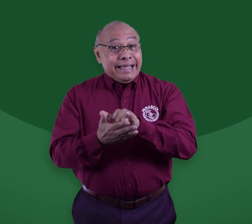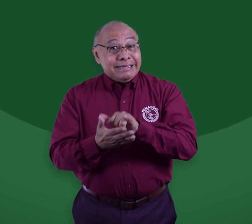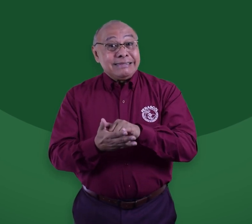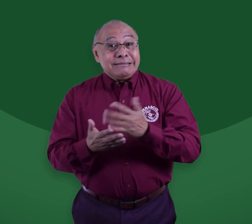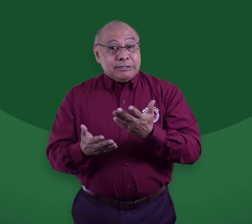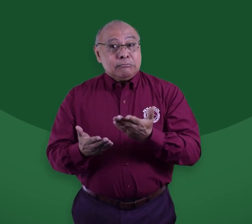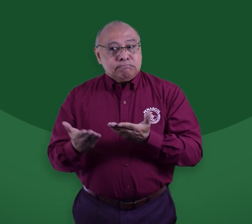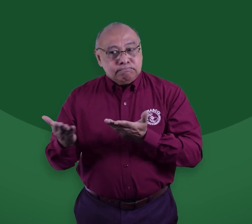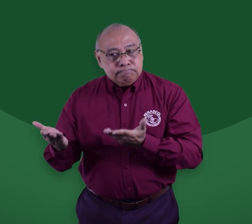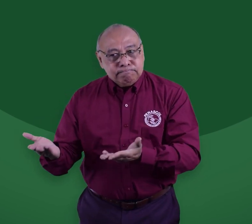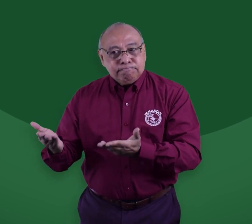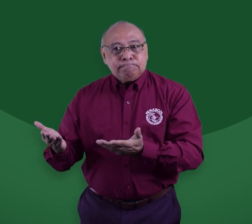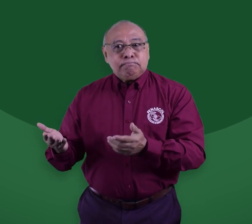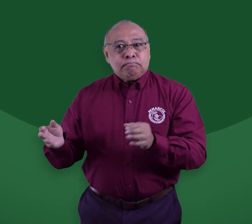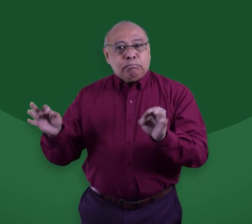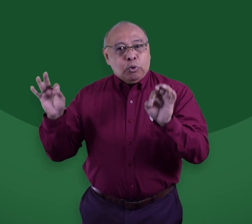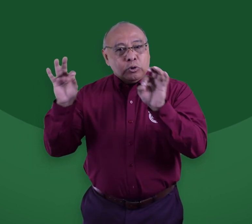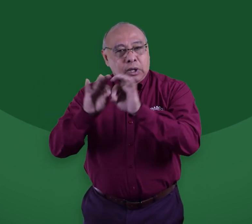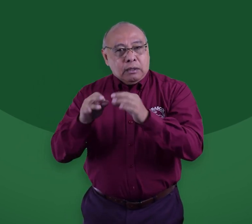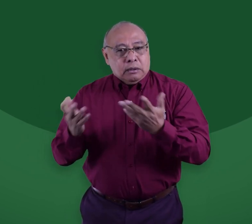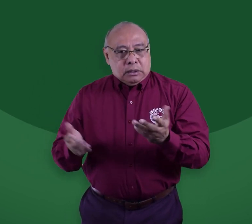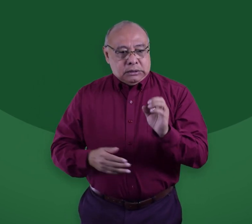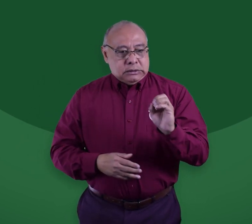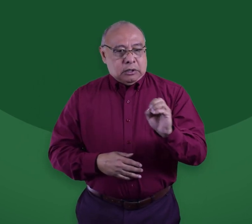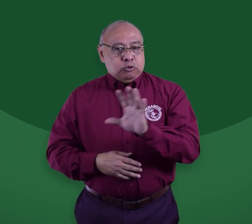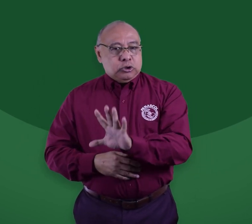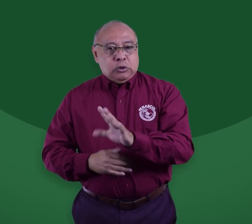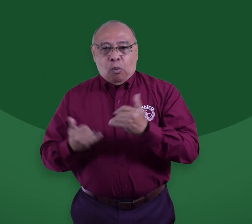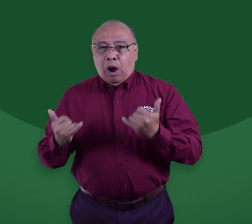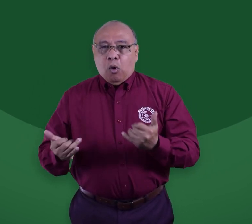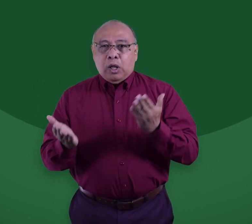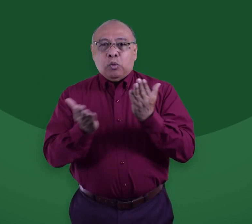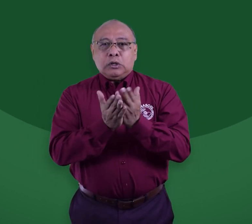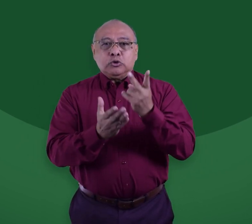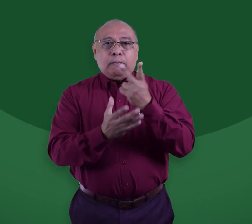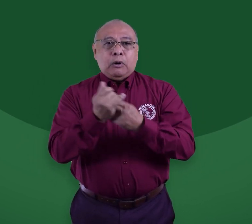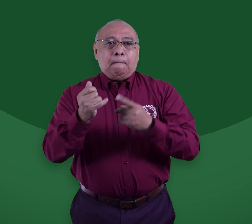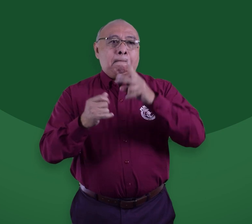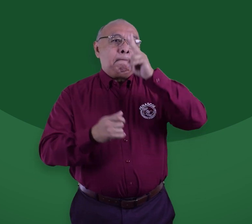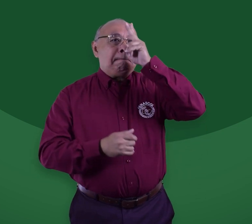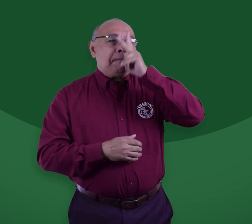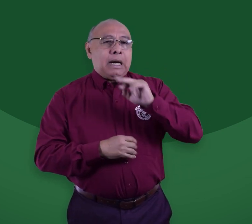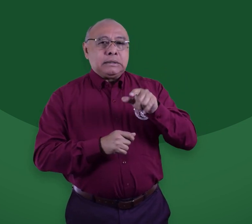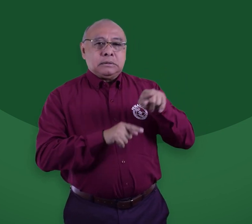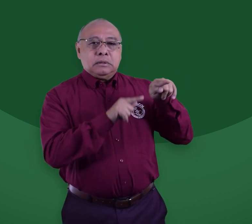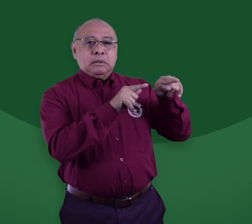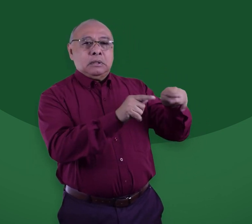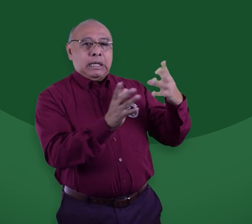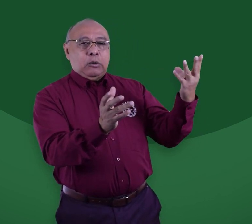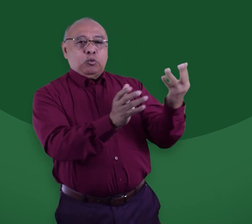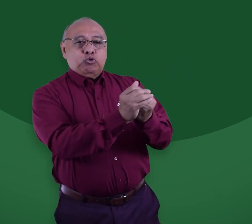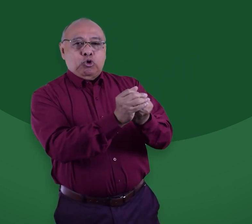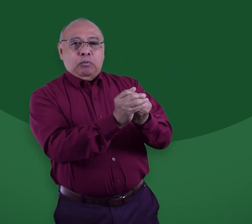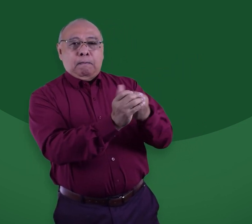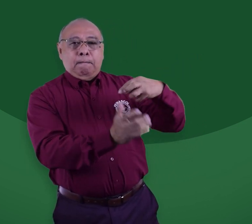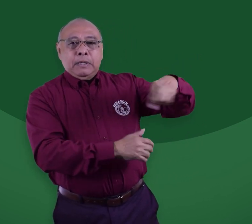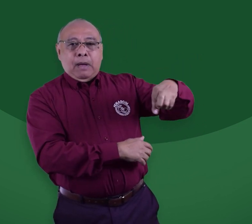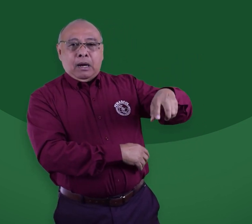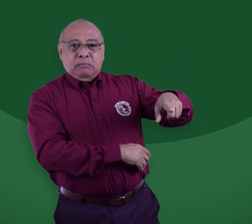Y es importantísimo que se apunte la educación bilingüe de 0 a 5 años, porque ahora parece que la